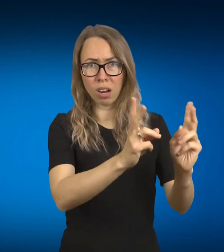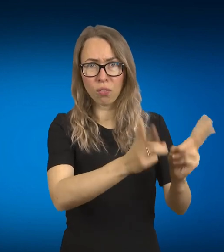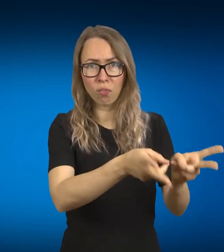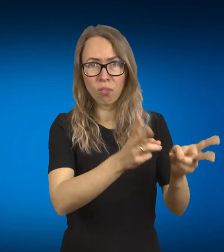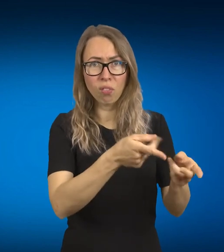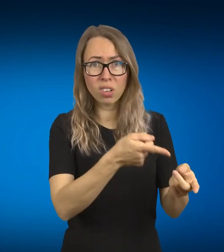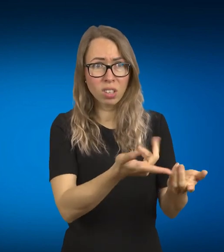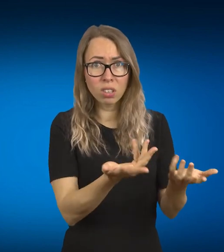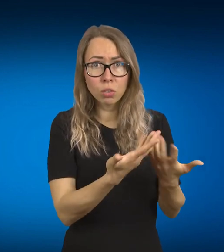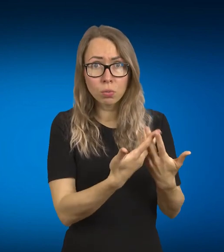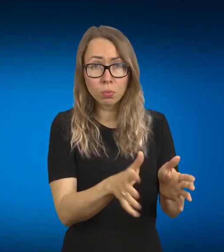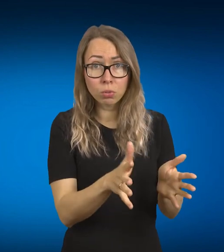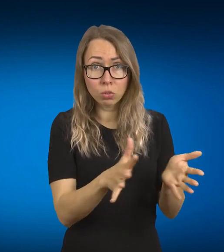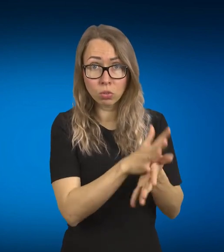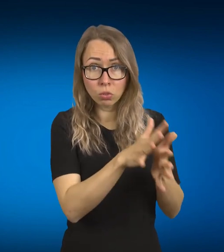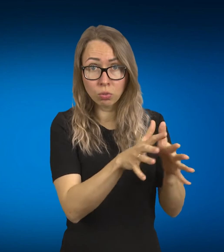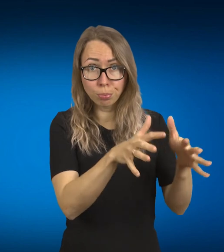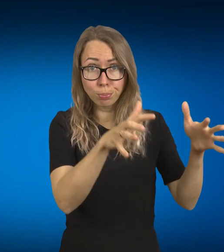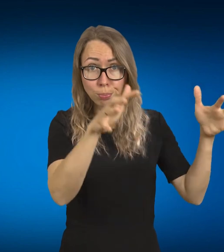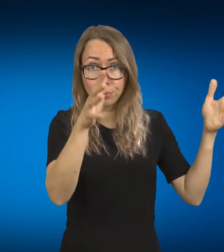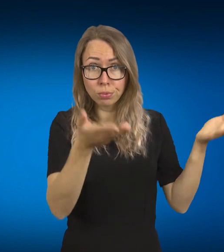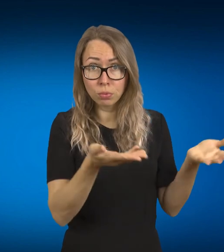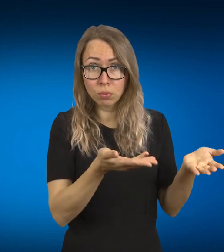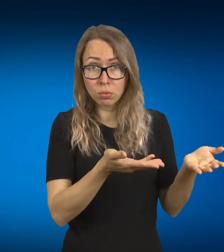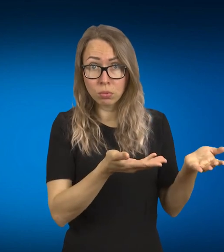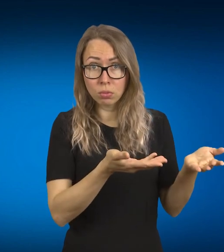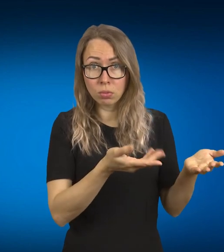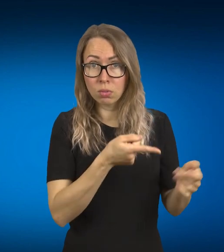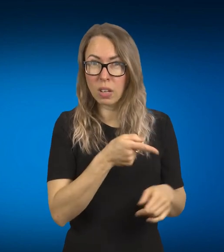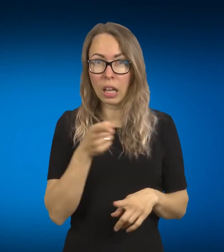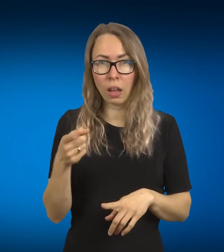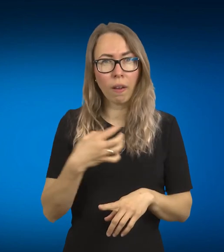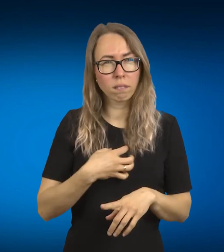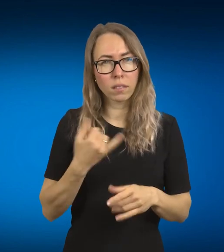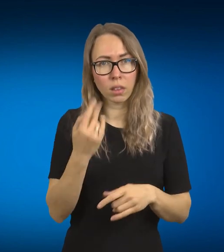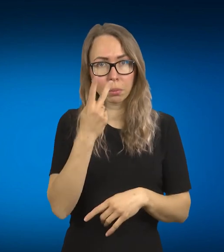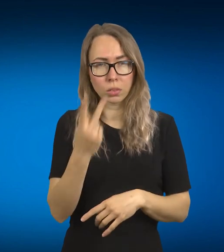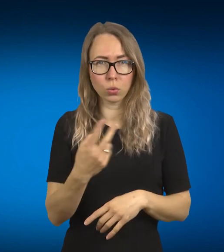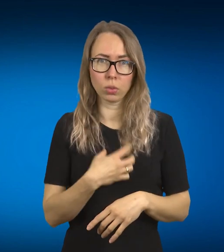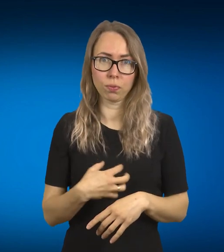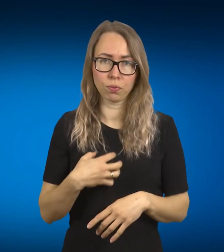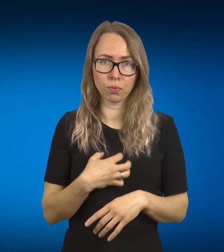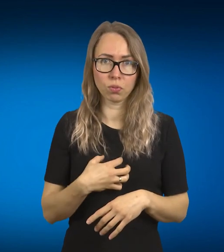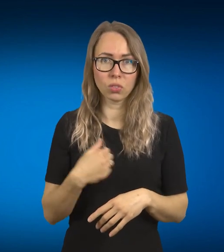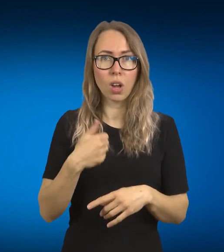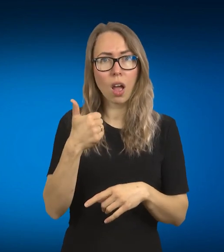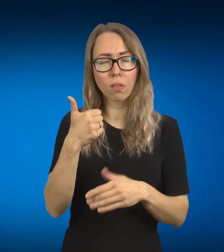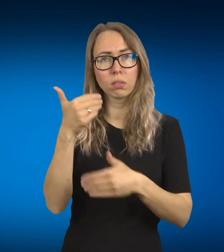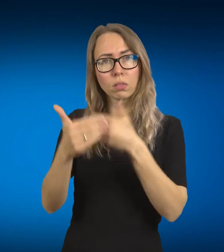dalykus. Tai va, tai kažkaip norisi judėti ir tą socialinę kryptimį, bet